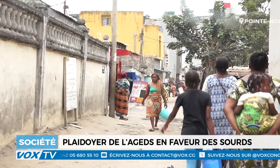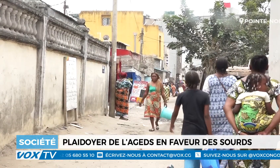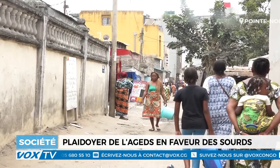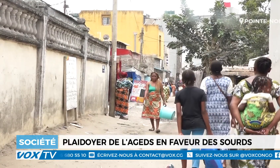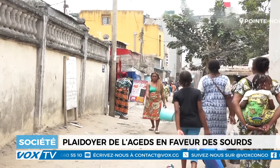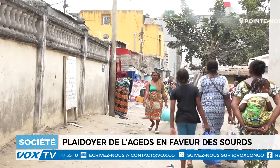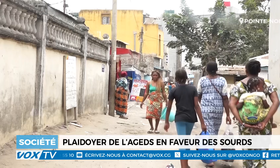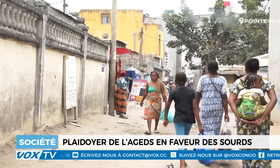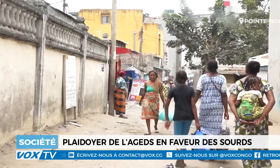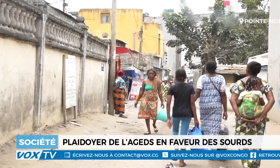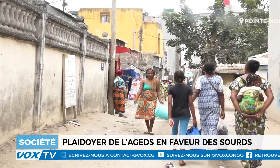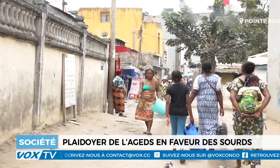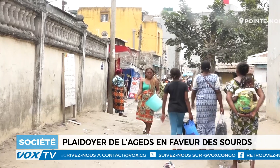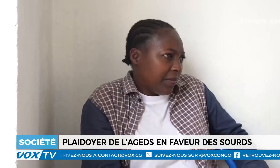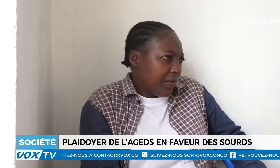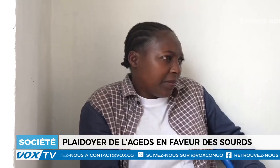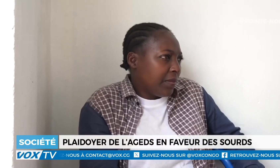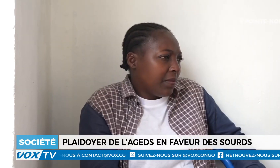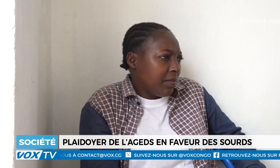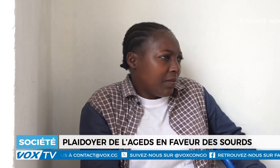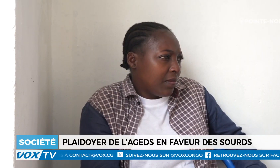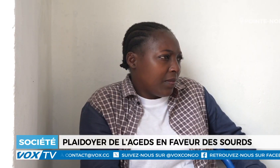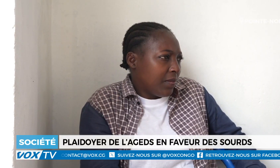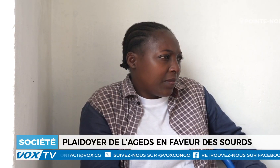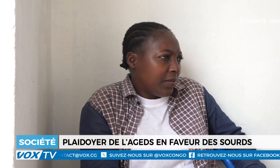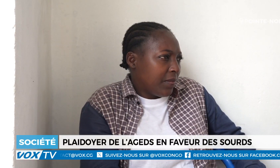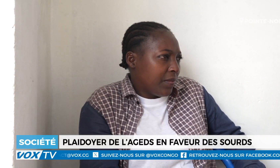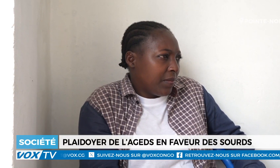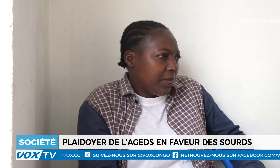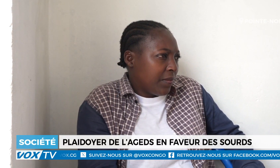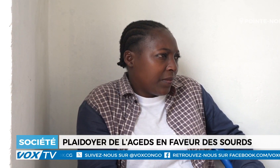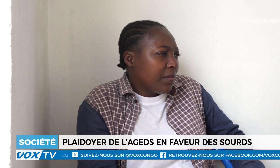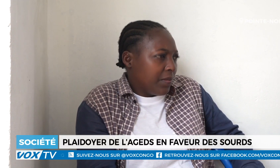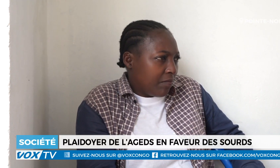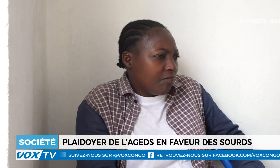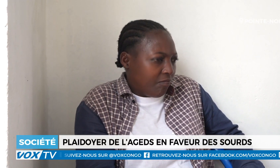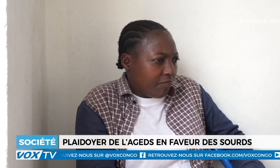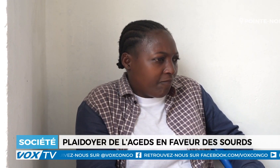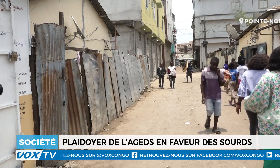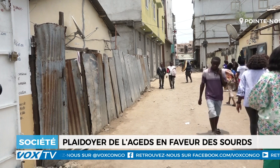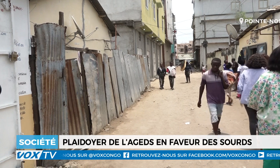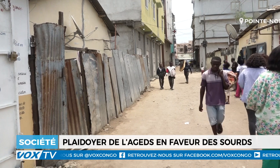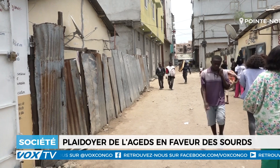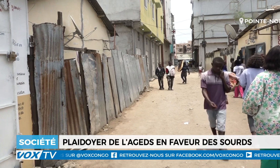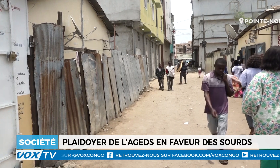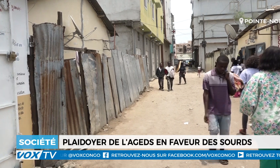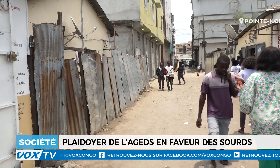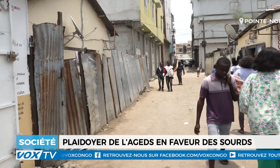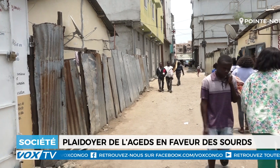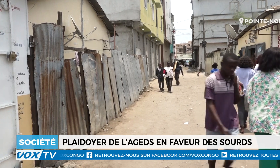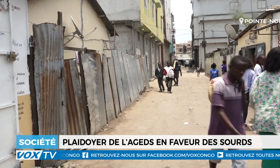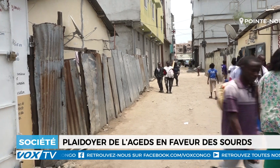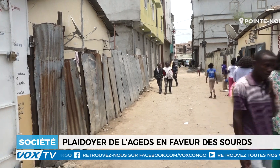mise en place des interprètes en langue des signes dans les hôpitaux pour l'accès des Sourds dans les services de santé.